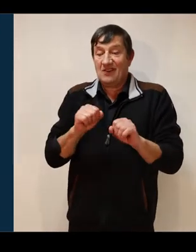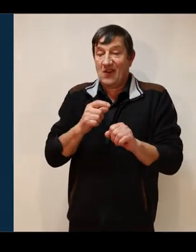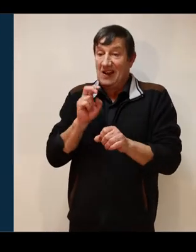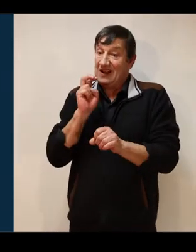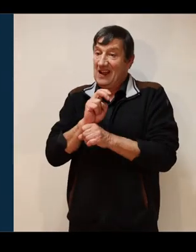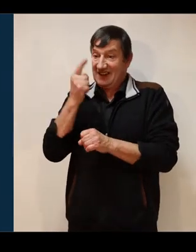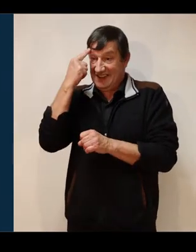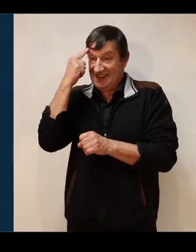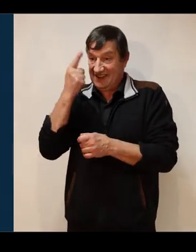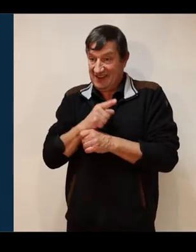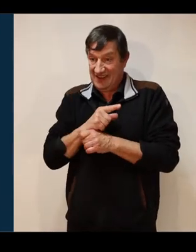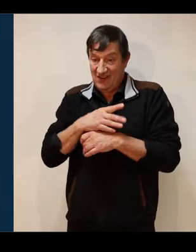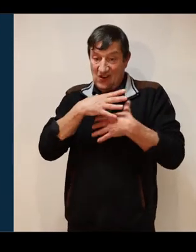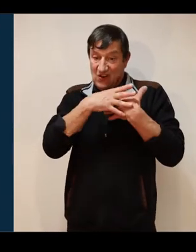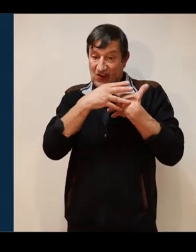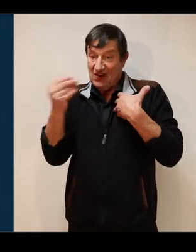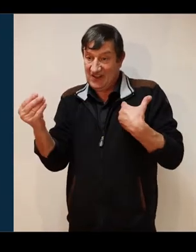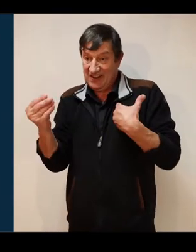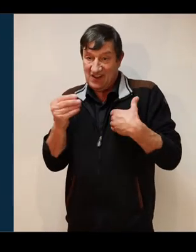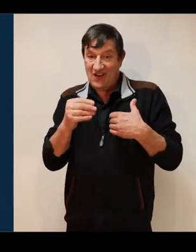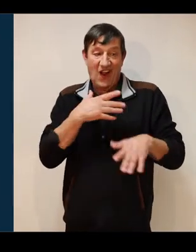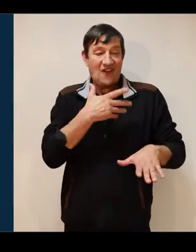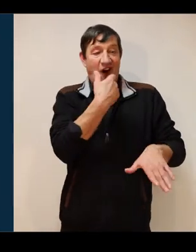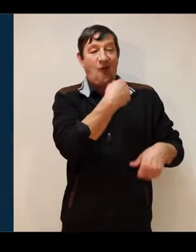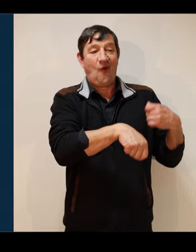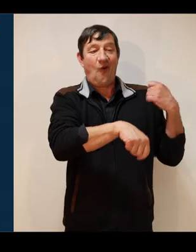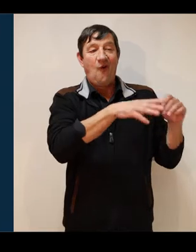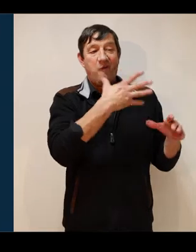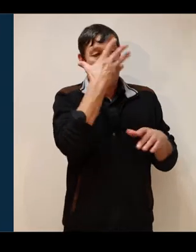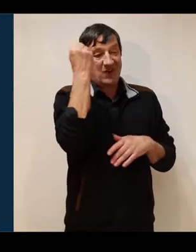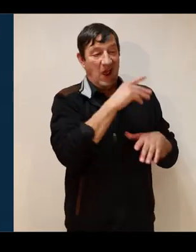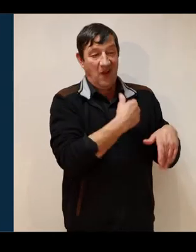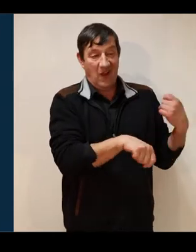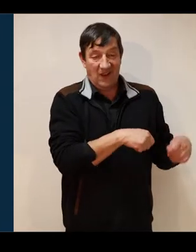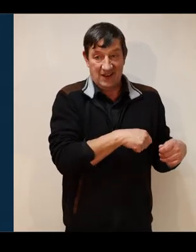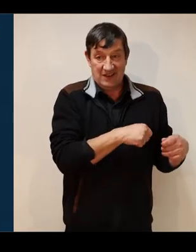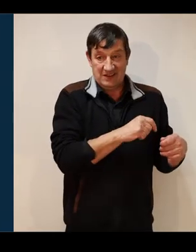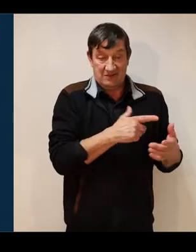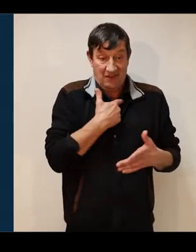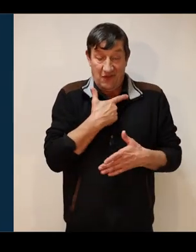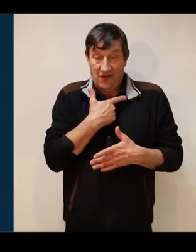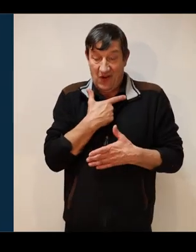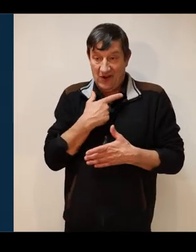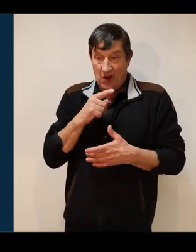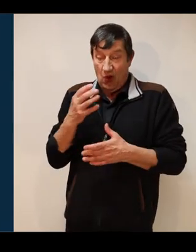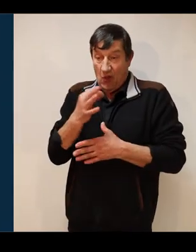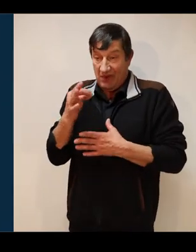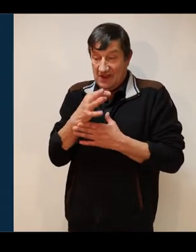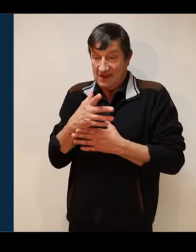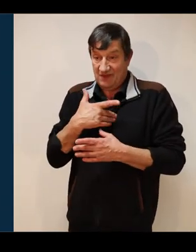mobilité implique une sortie temporaire d'une zone de confort professionnelle. Des réflexes simples mais nécessaires doivent vous permettre de mener